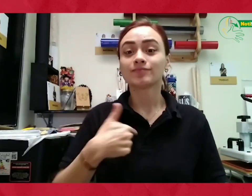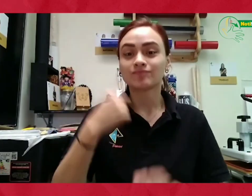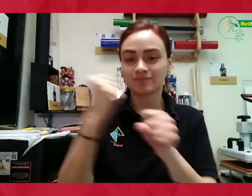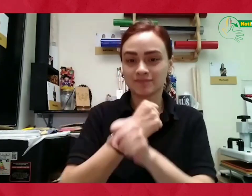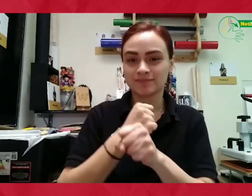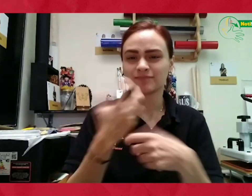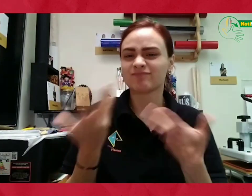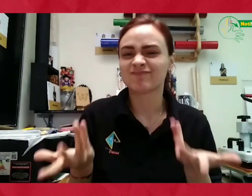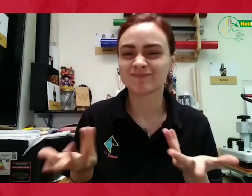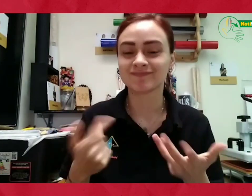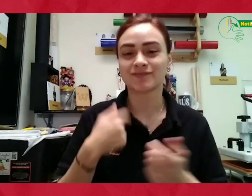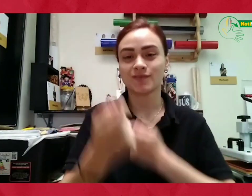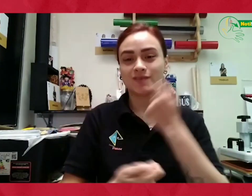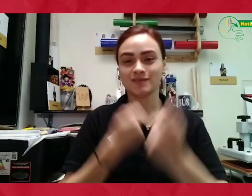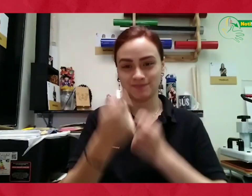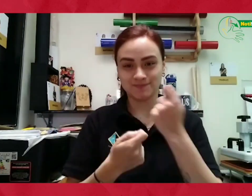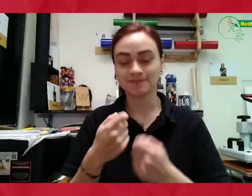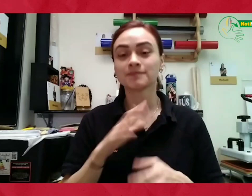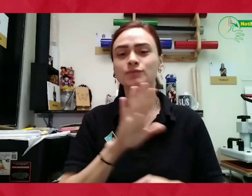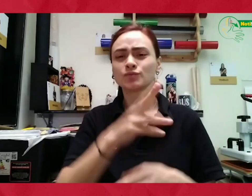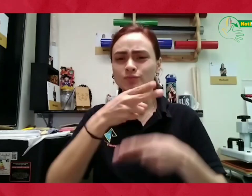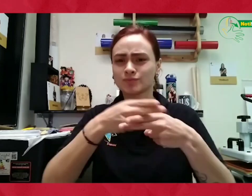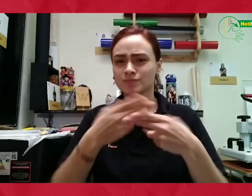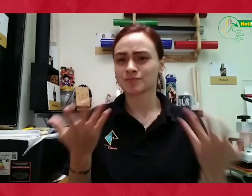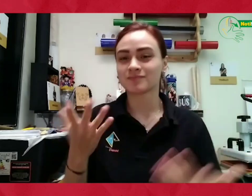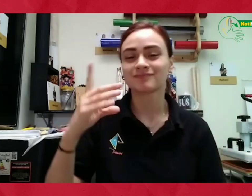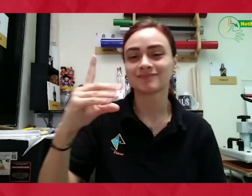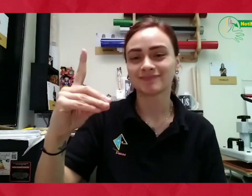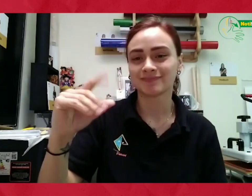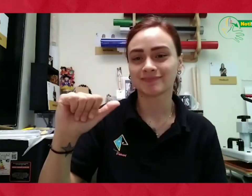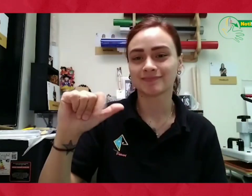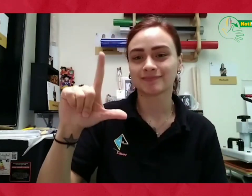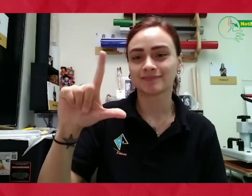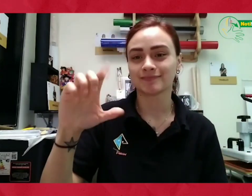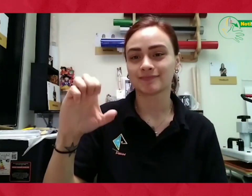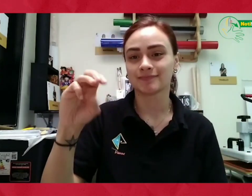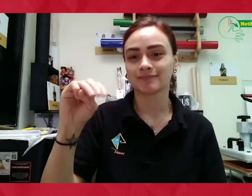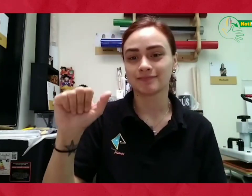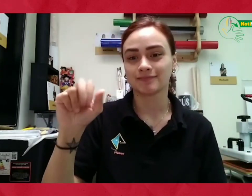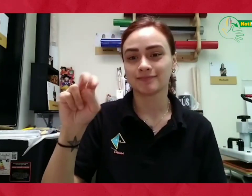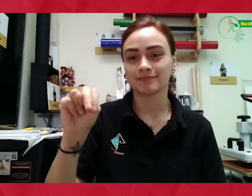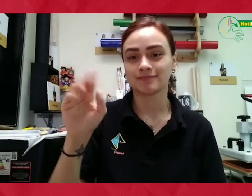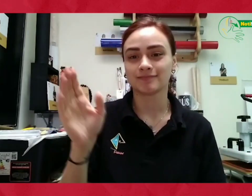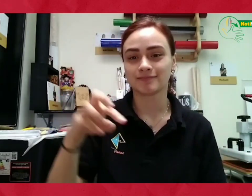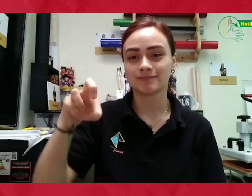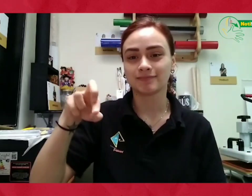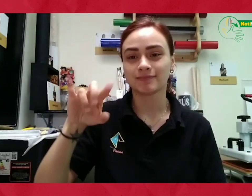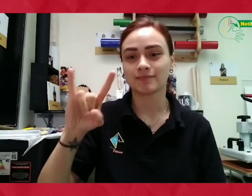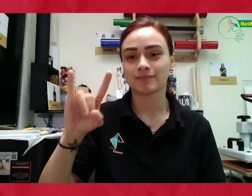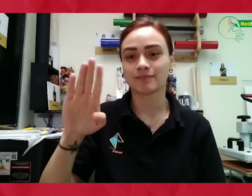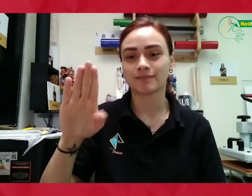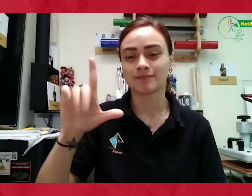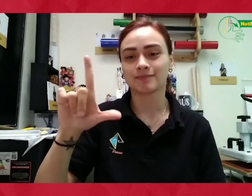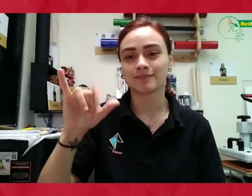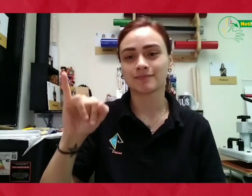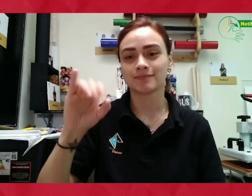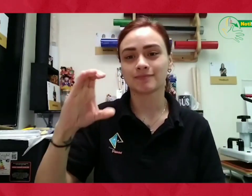Trabajo en mi propio negocio, el cual lleva el nombre de Dalleman Publicidad.